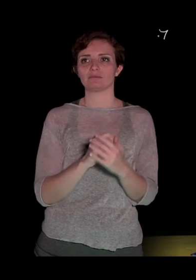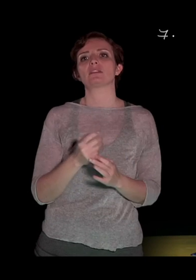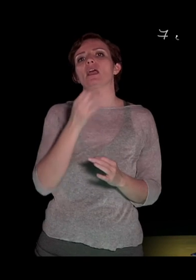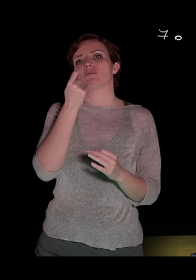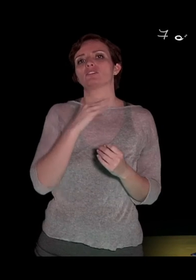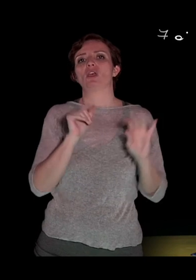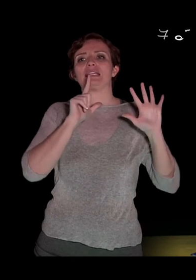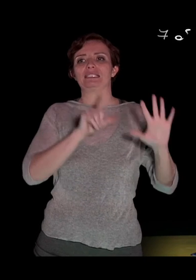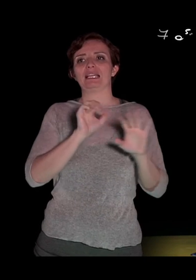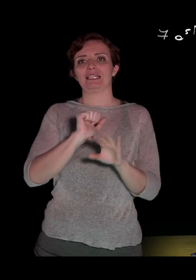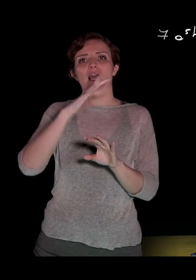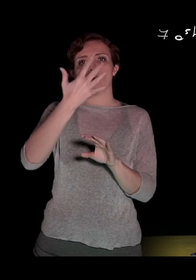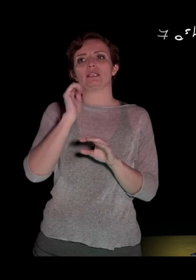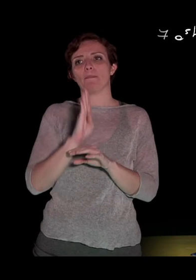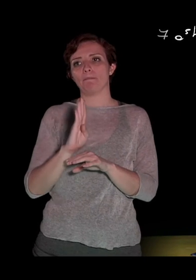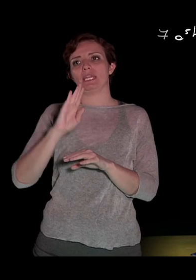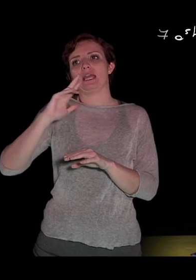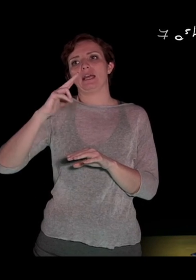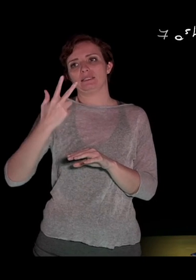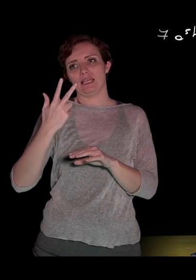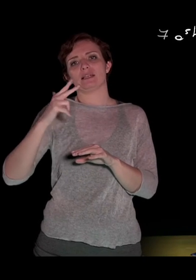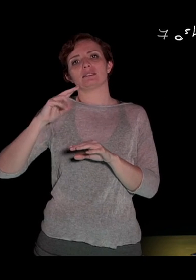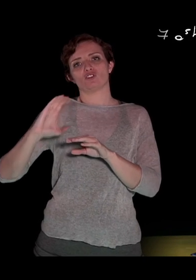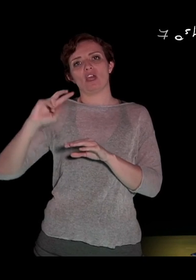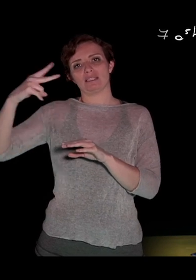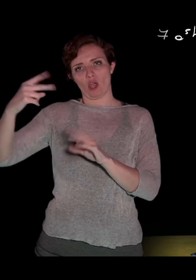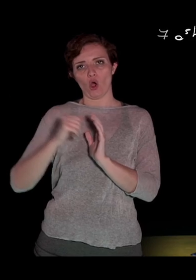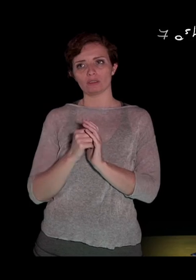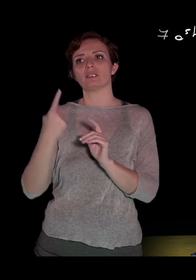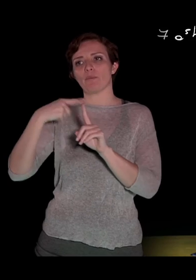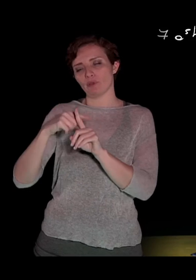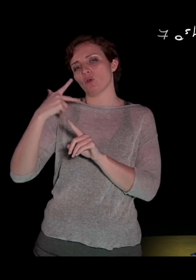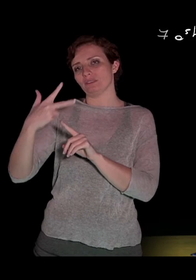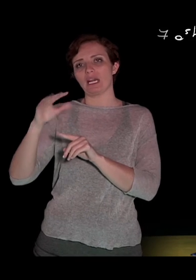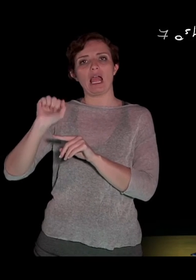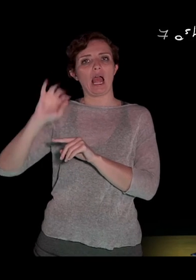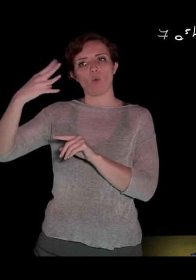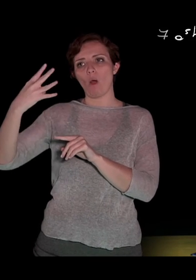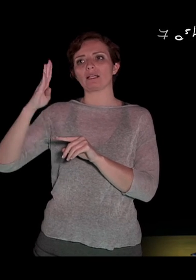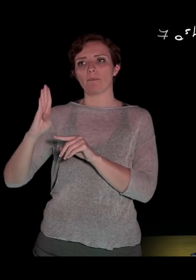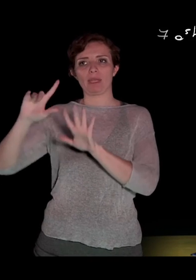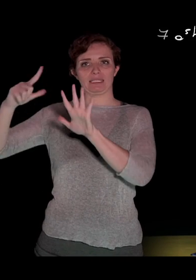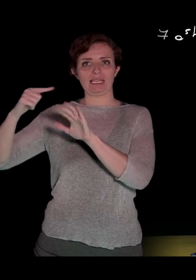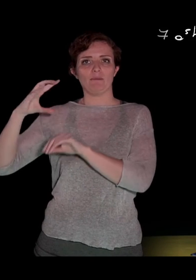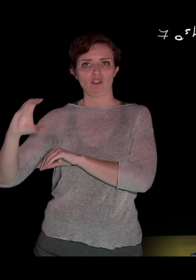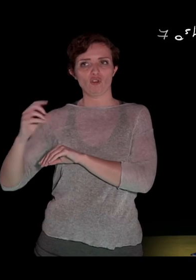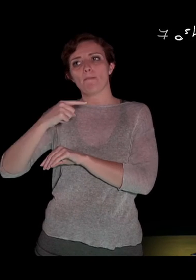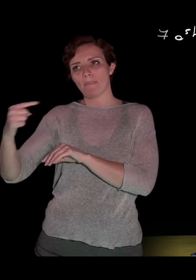abbiamo 7a alla quinta, b alla terza, c alla seconda più 3a alla quarta, b alla settima, c meno 2a alla